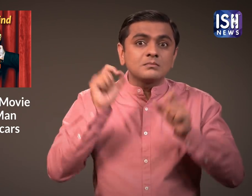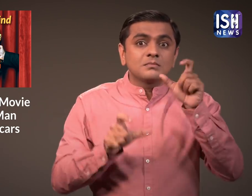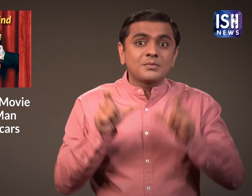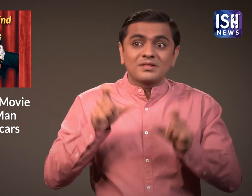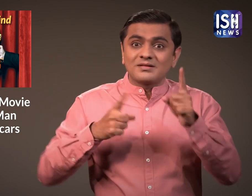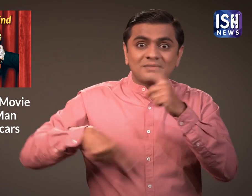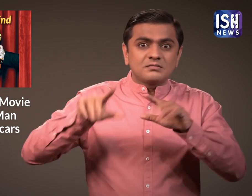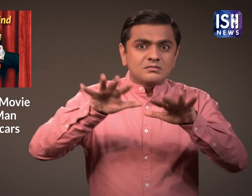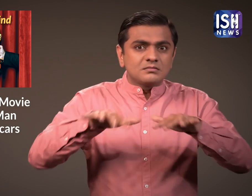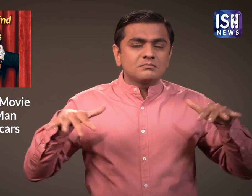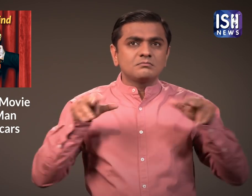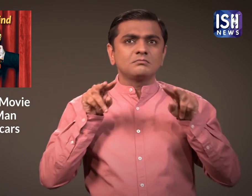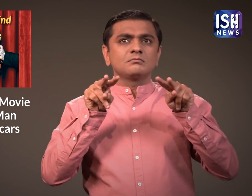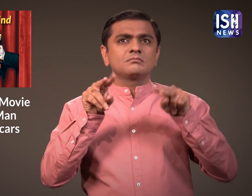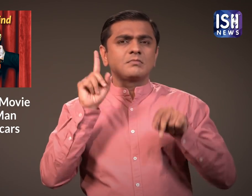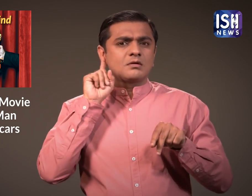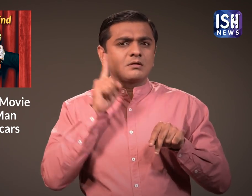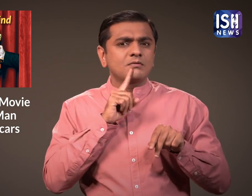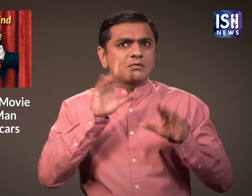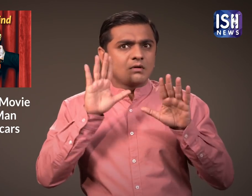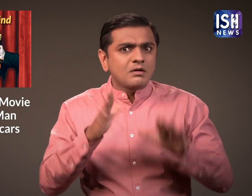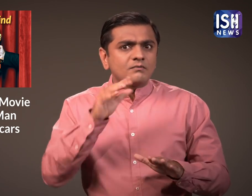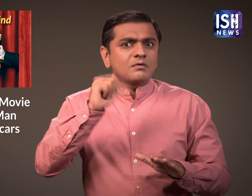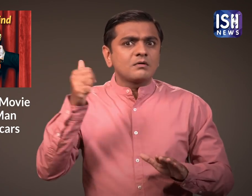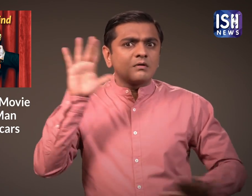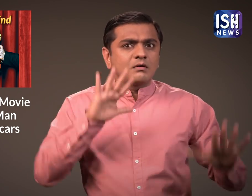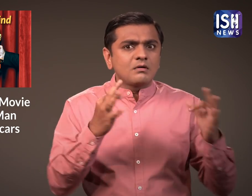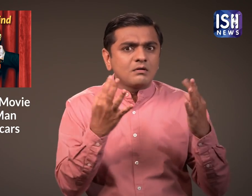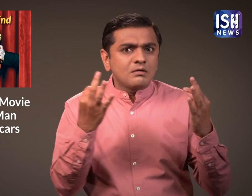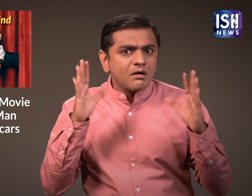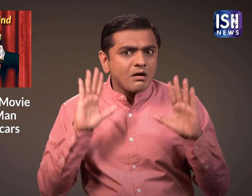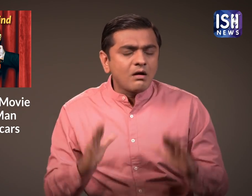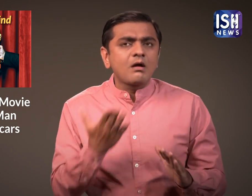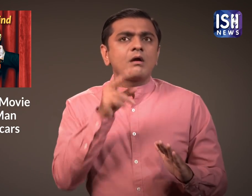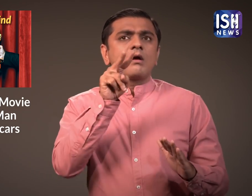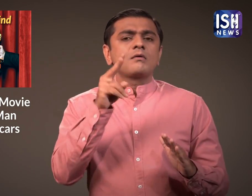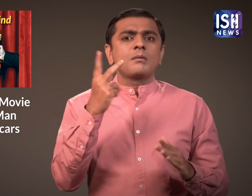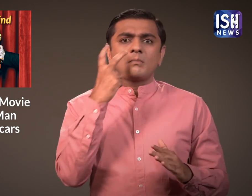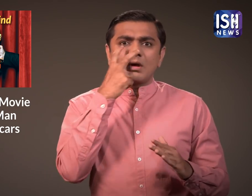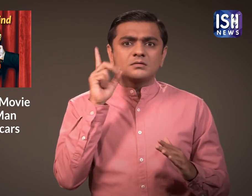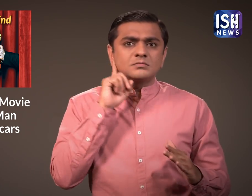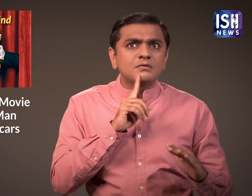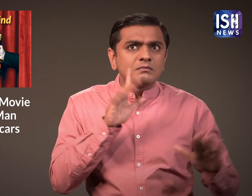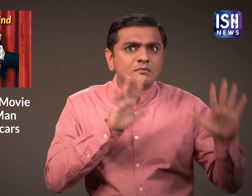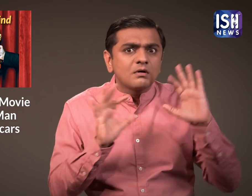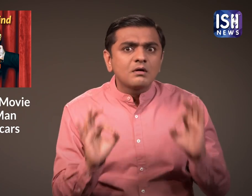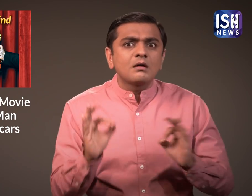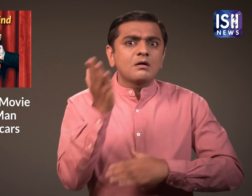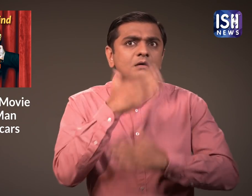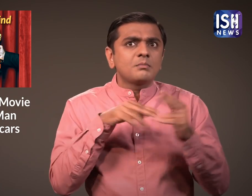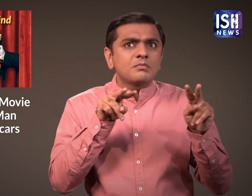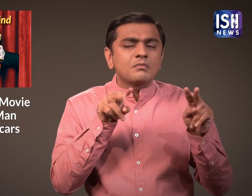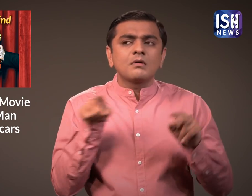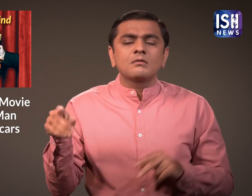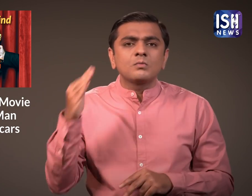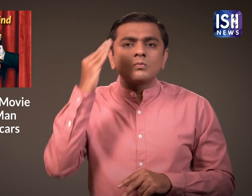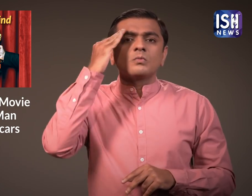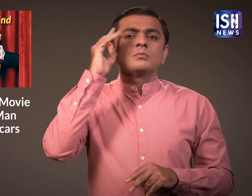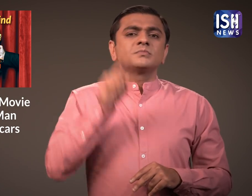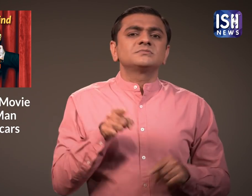यह सुनने वाले दर्शकों को दिखाएगा कि प्रतिबाशाली कर्णबदीर, Deaf Blind और अन्या दिव्यांग अभिनेता भी है। इसके बारे में सबी